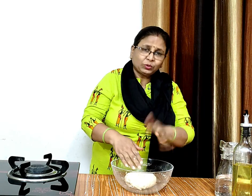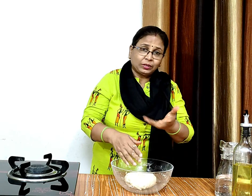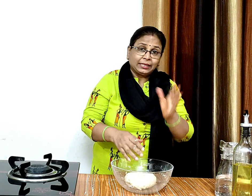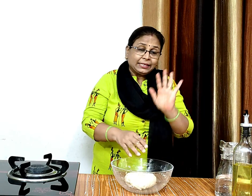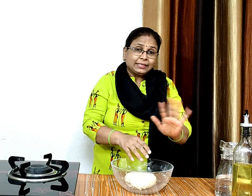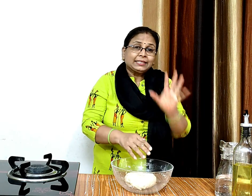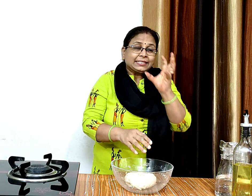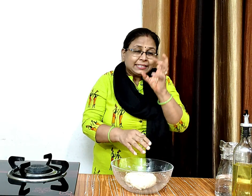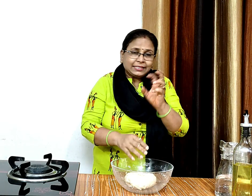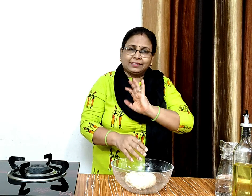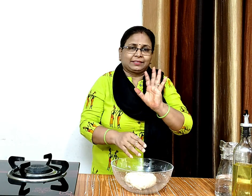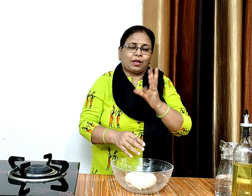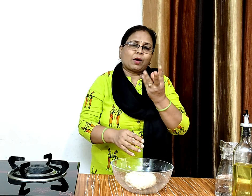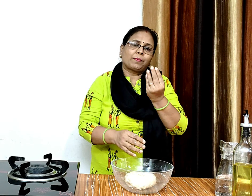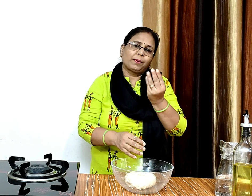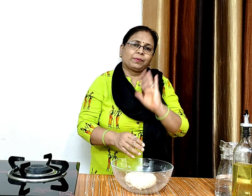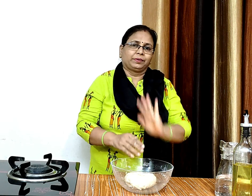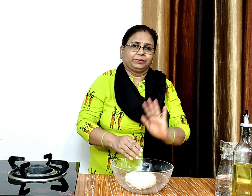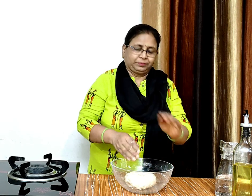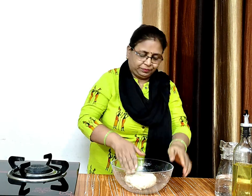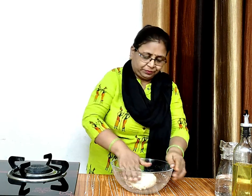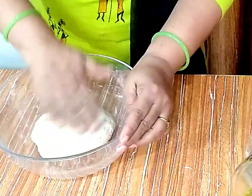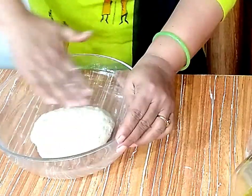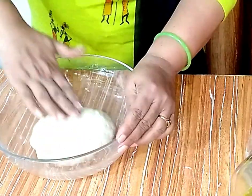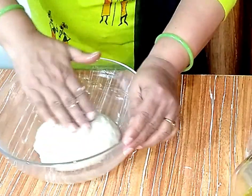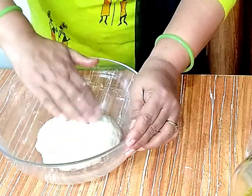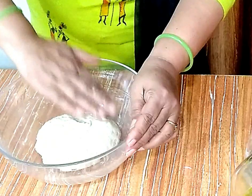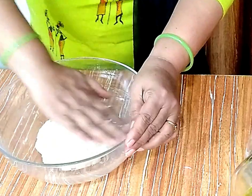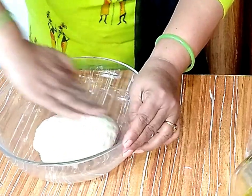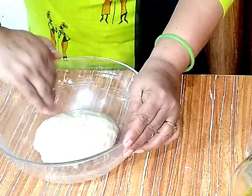हम इसे कोट इसलीय कर रहे हैं जिसे ये सूखे ना और सौप्टी बना रहे है